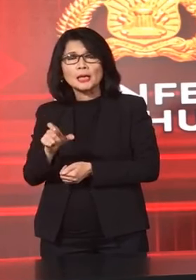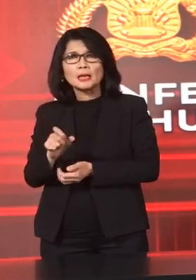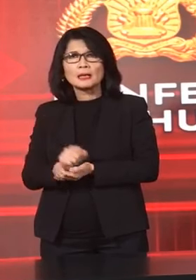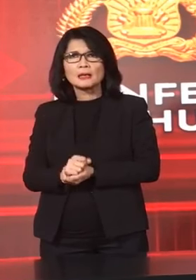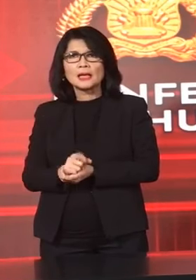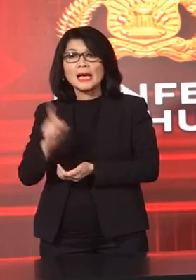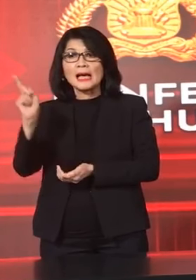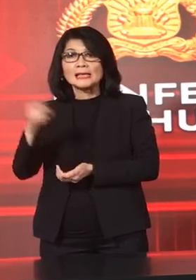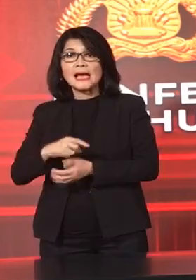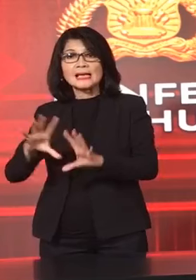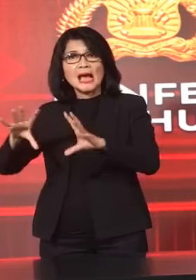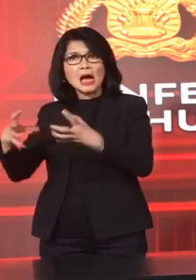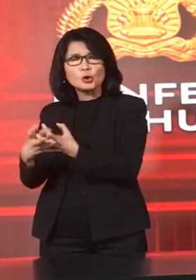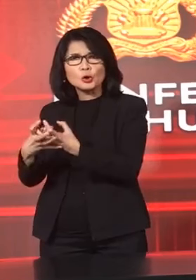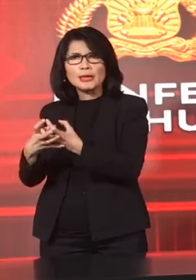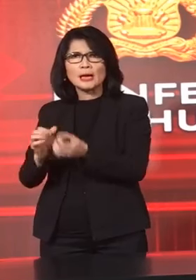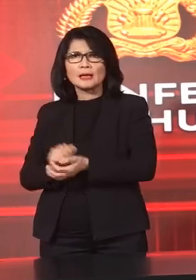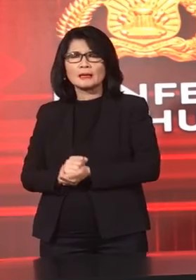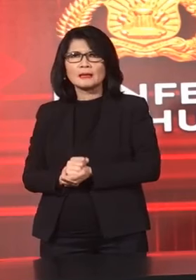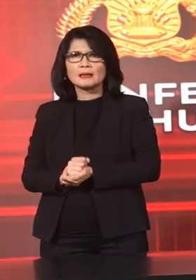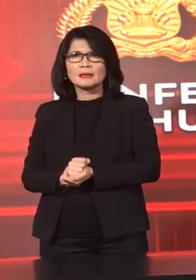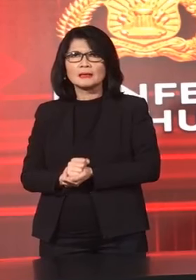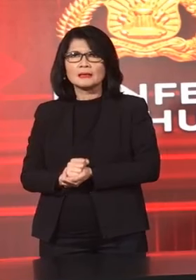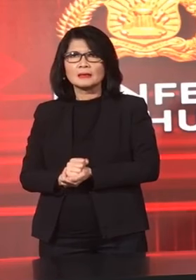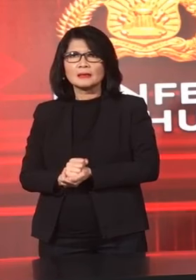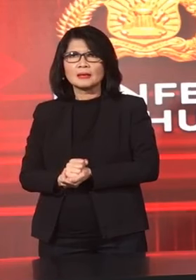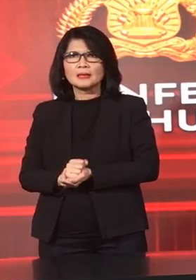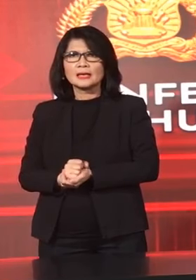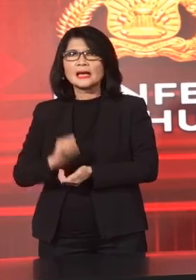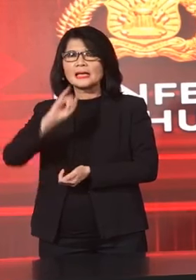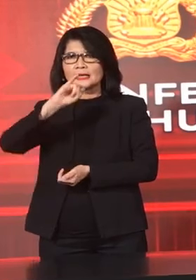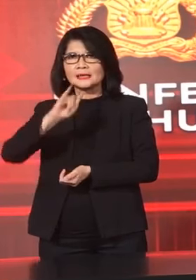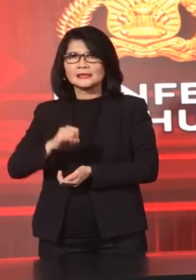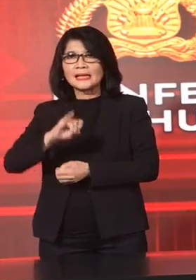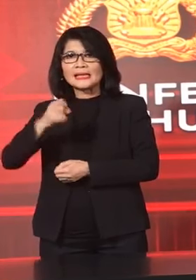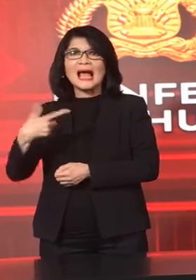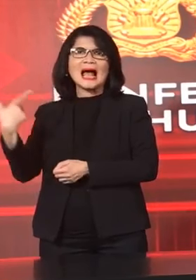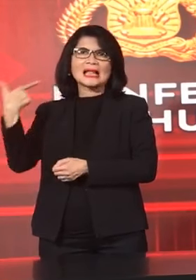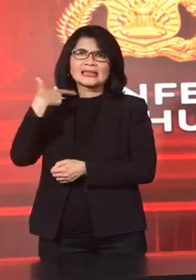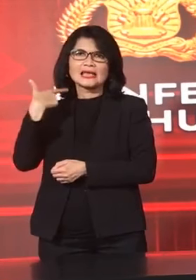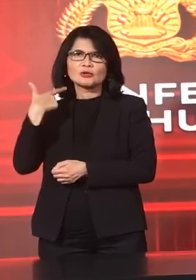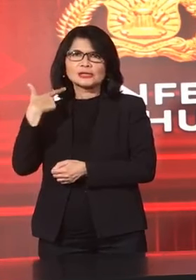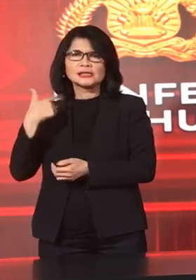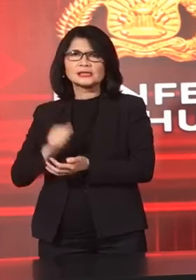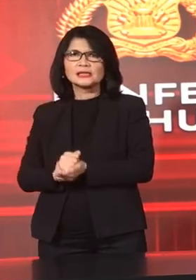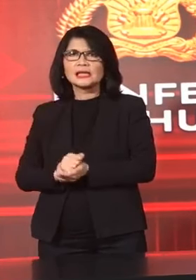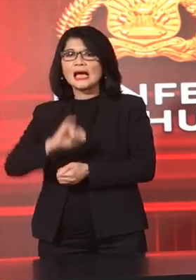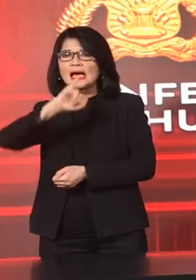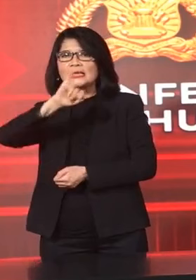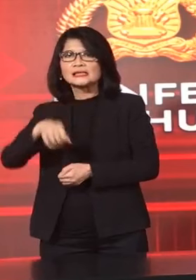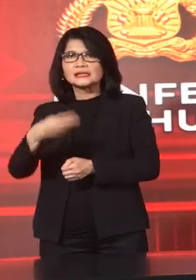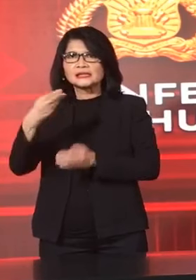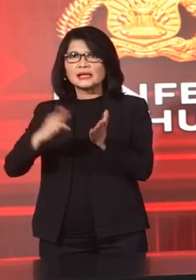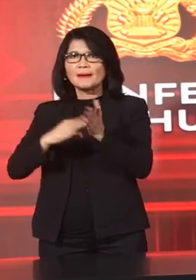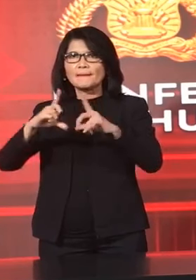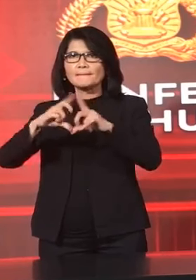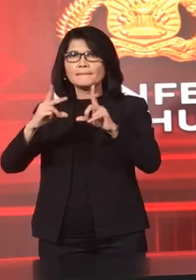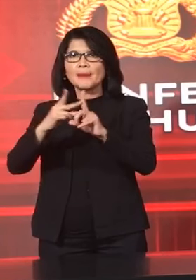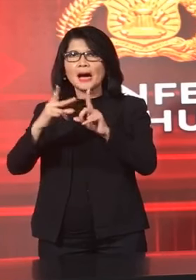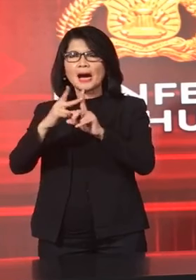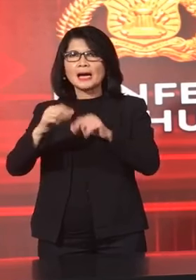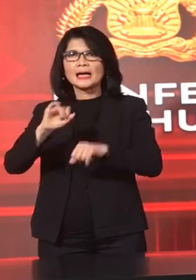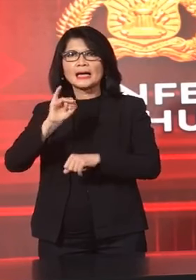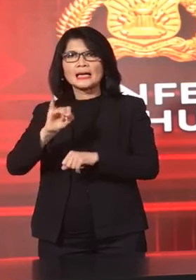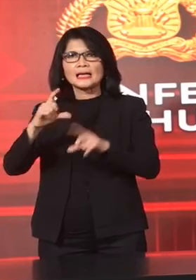Anggota Dari Jaringan Teroris Jemaah Islamia Yang